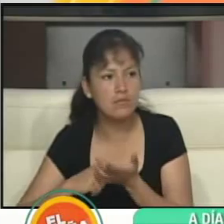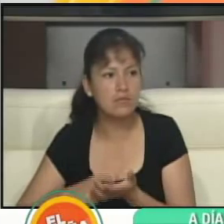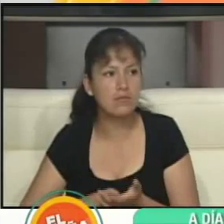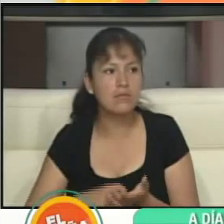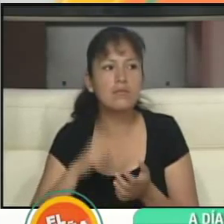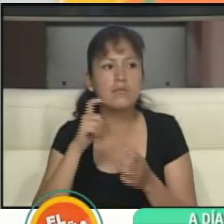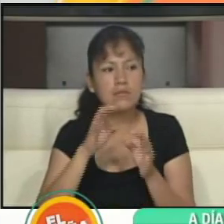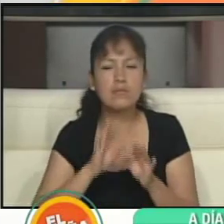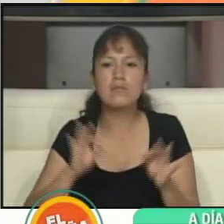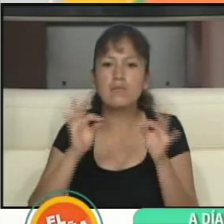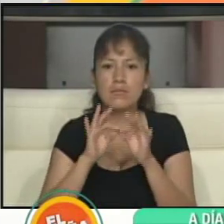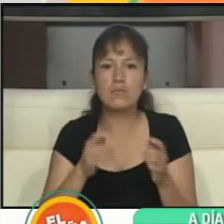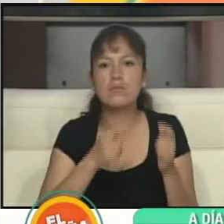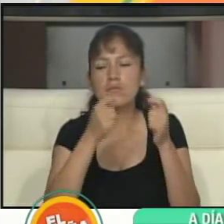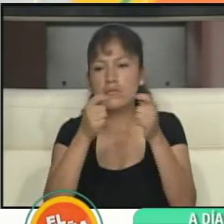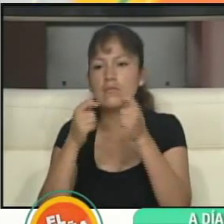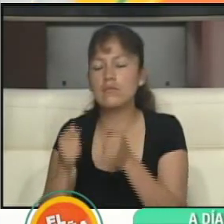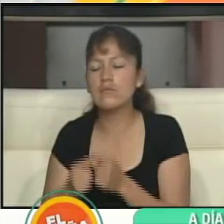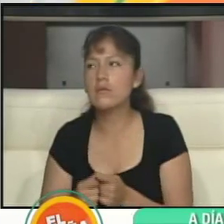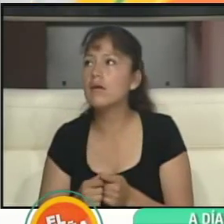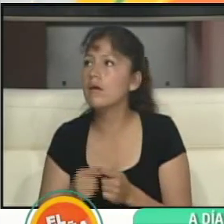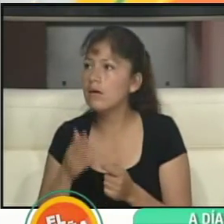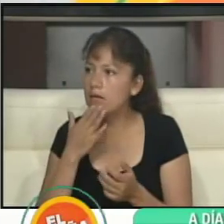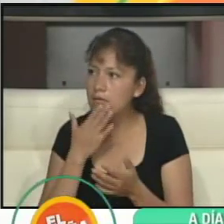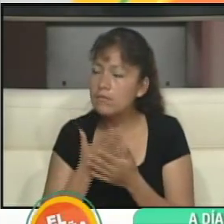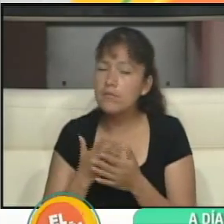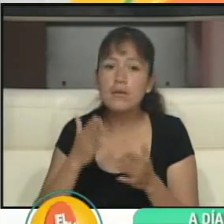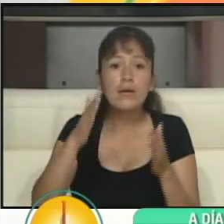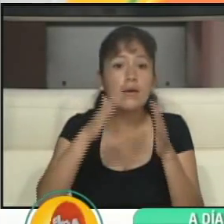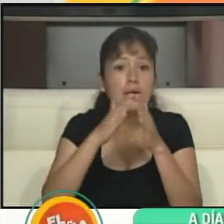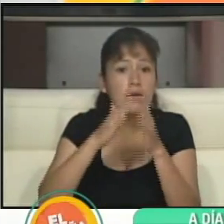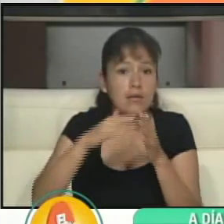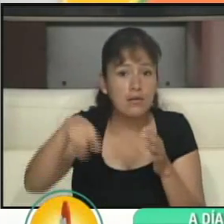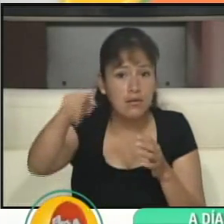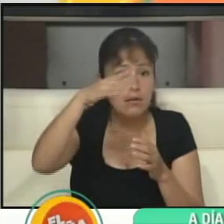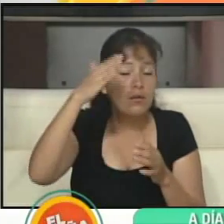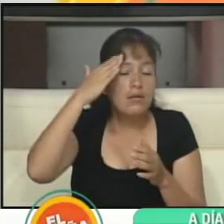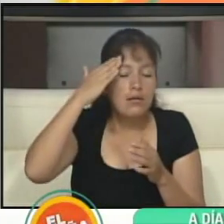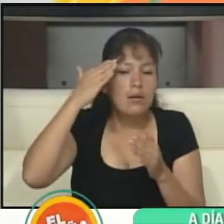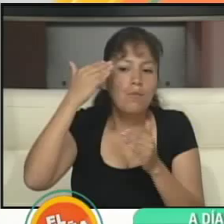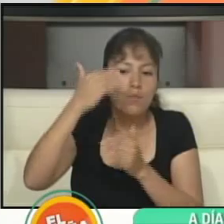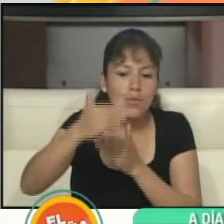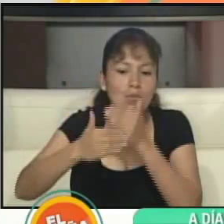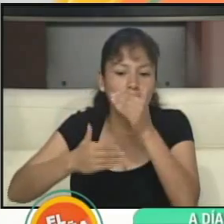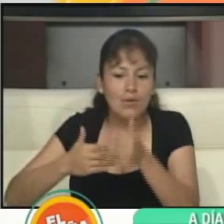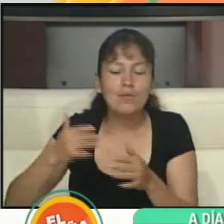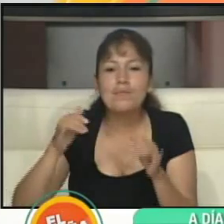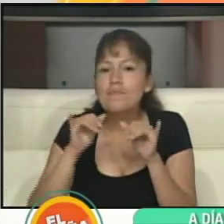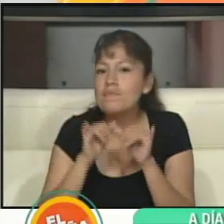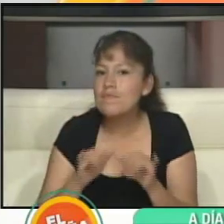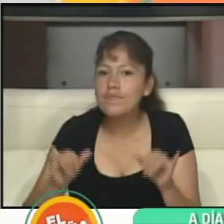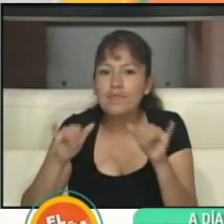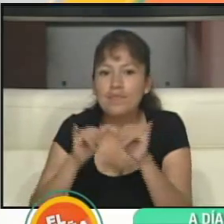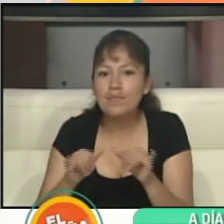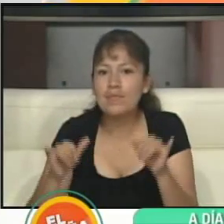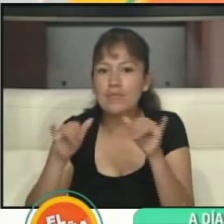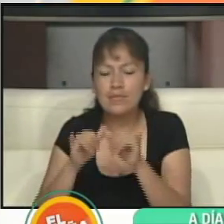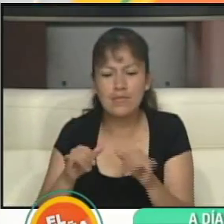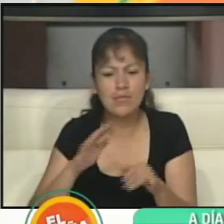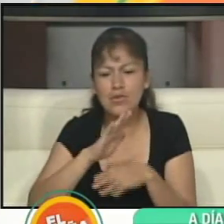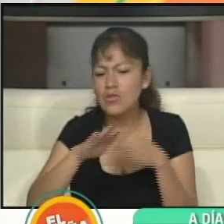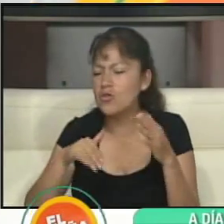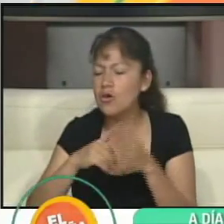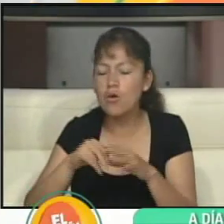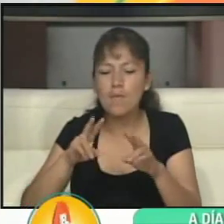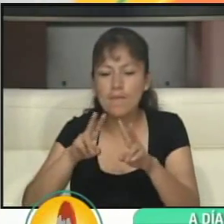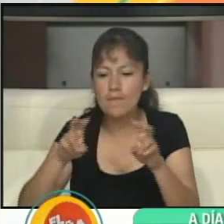certificado de sufragio. Muy bien. Ustedes tienen que saber en casita que este procedimiento se va a repetir en absolutamente todas las